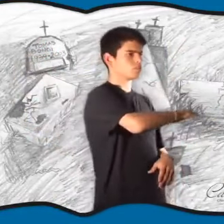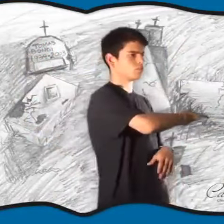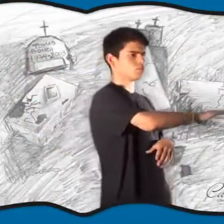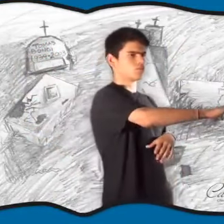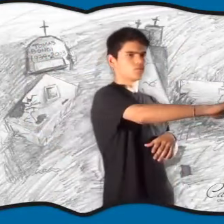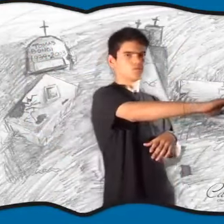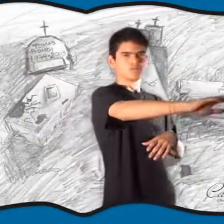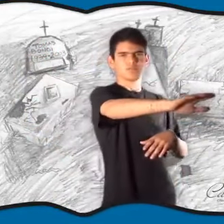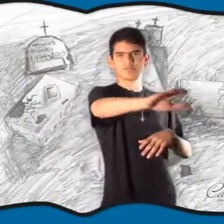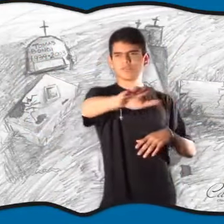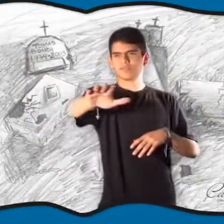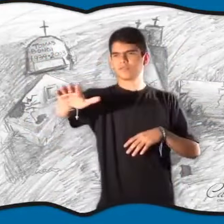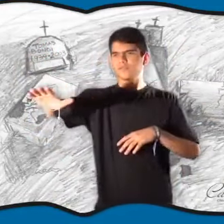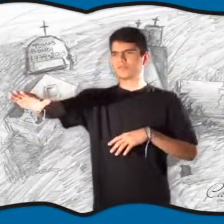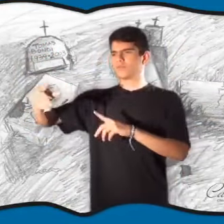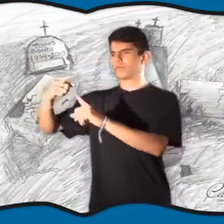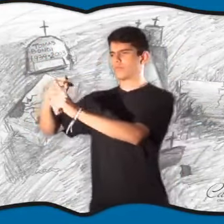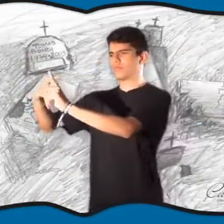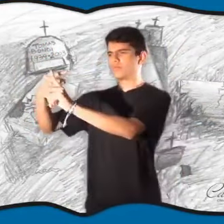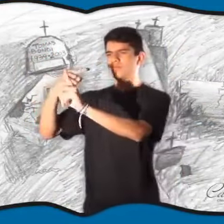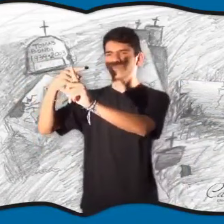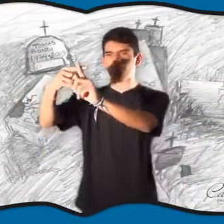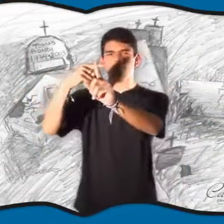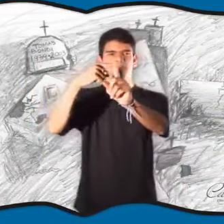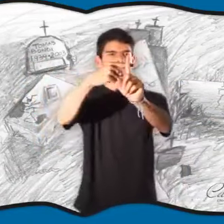Era un cementerio repleto de lápidas.